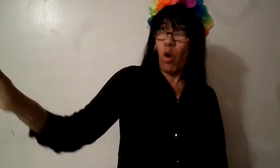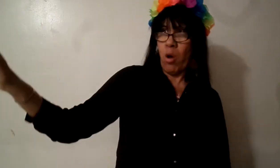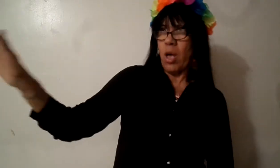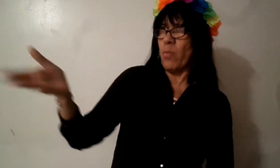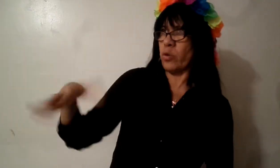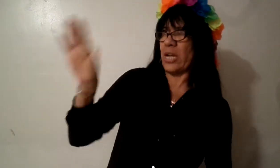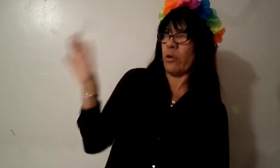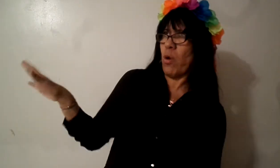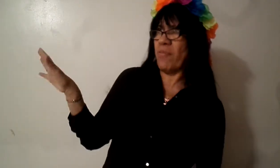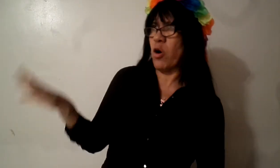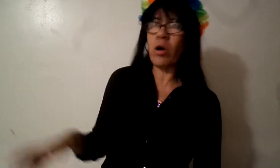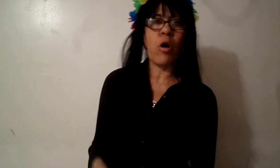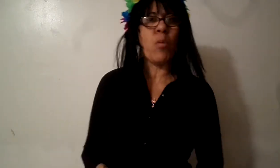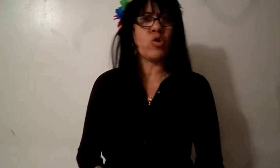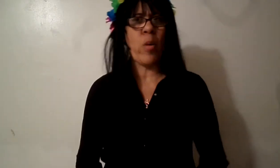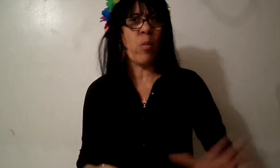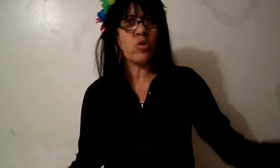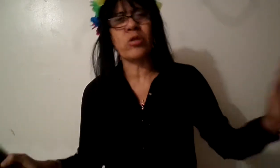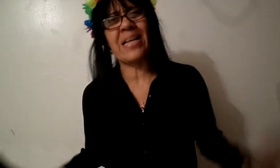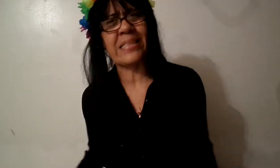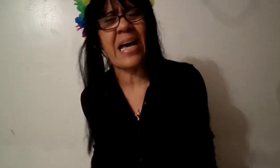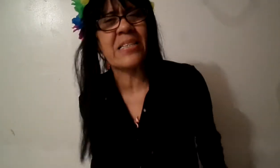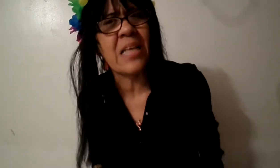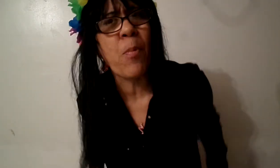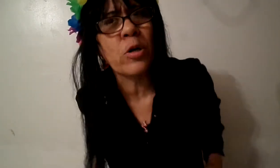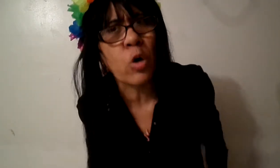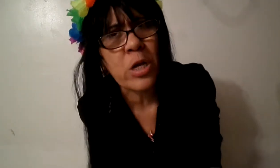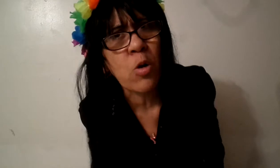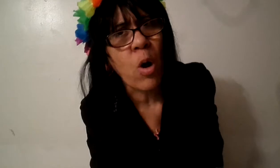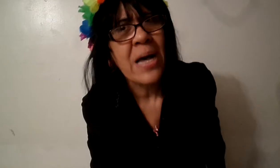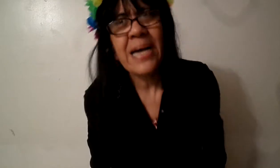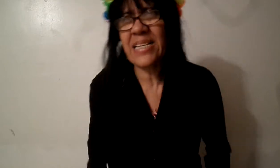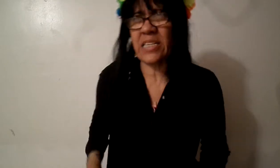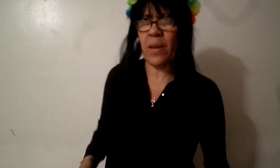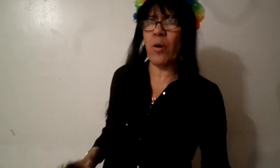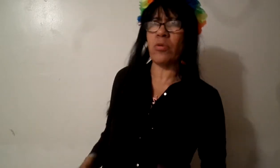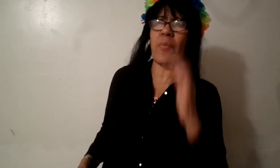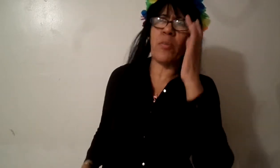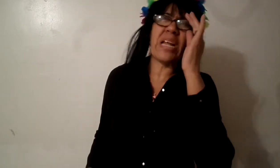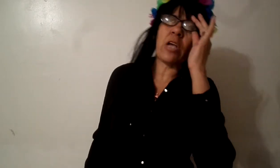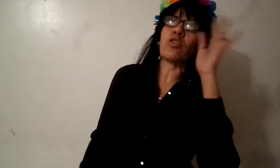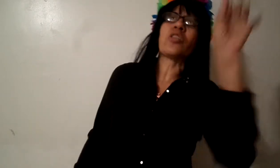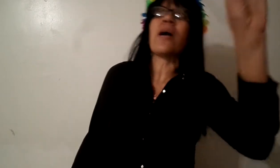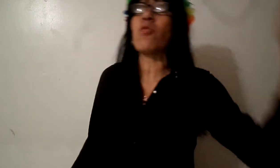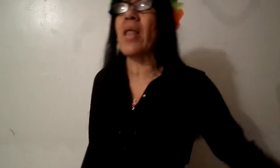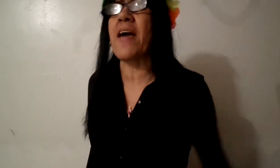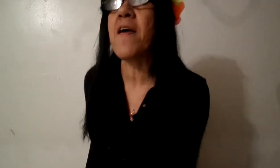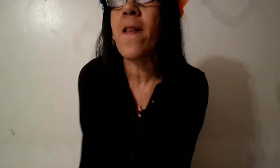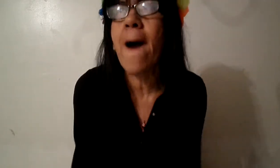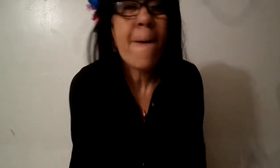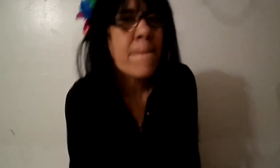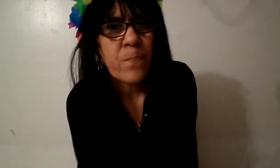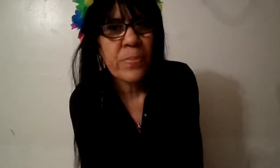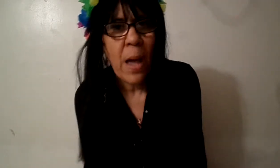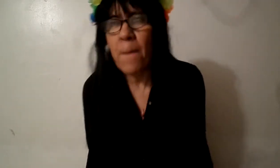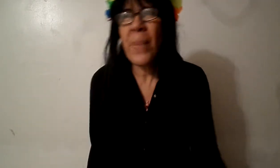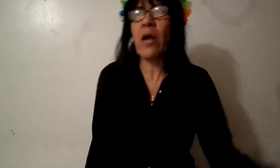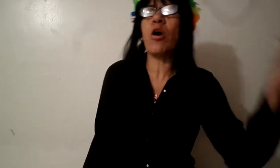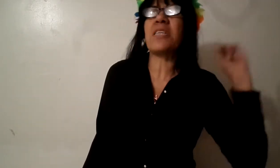montarte un avión como yo veo muchos de allá de Puerto Rico que se trepan un avión mira que yo estoy llegando a la isla vengo